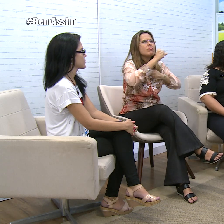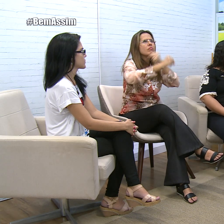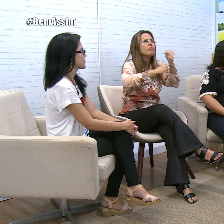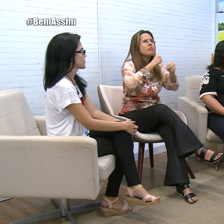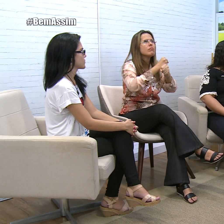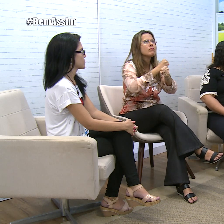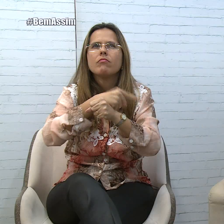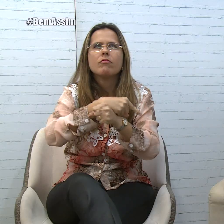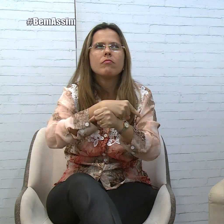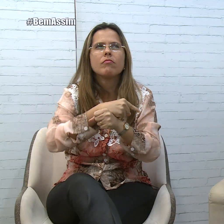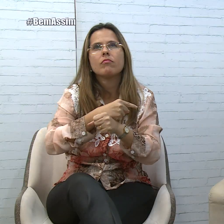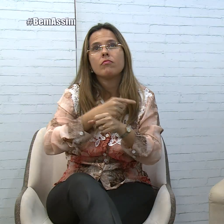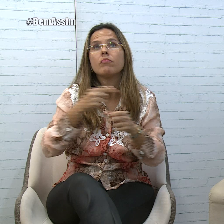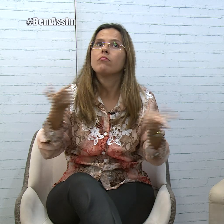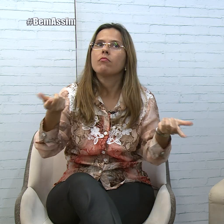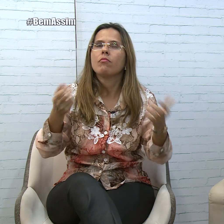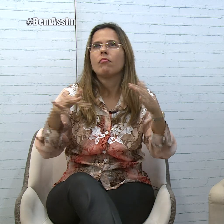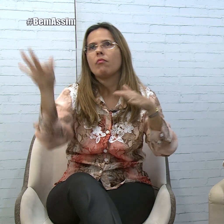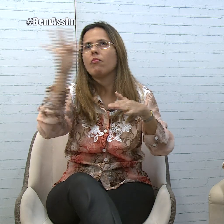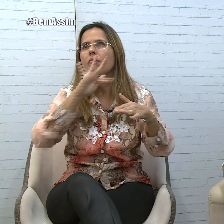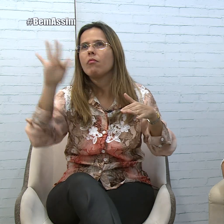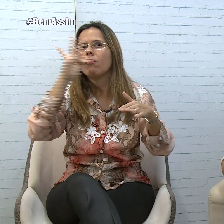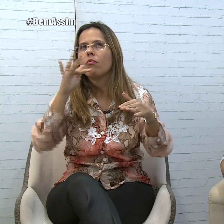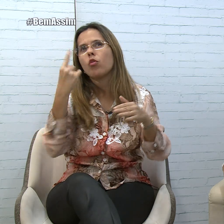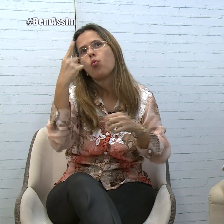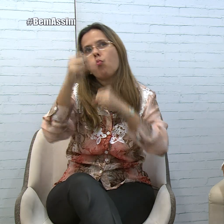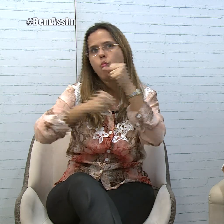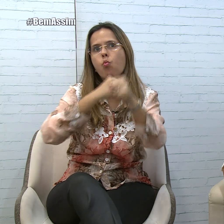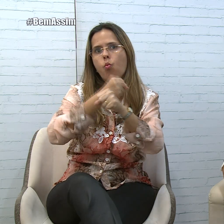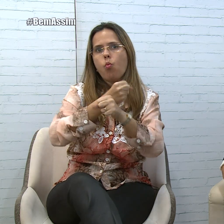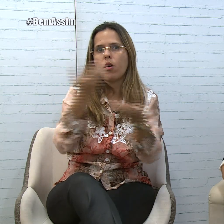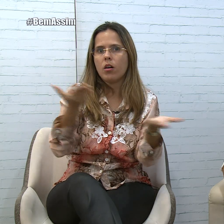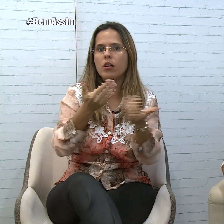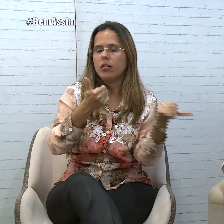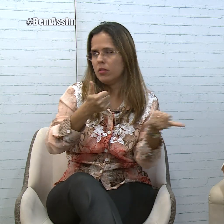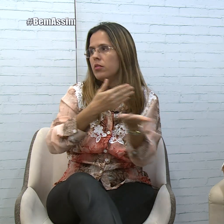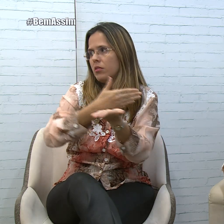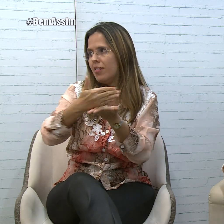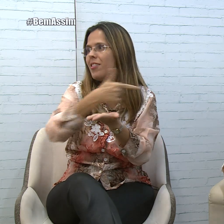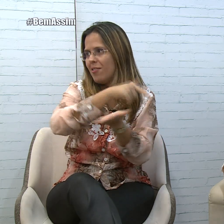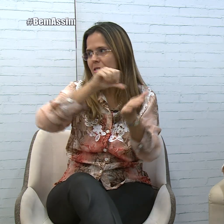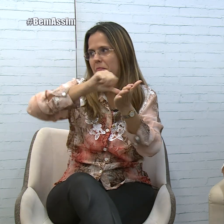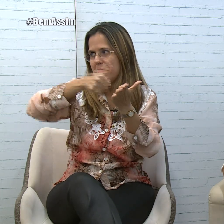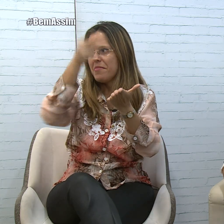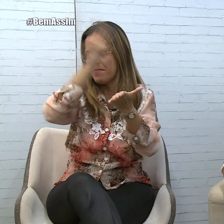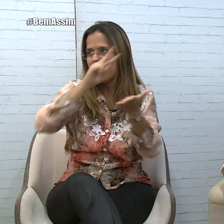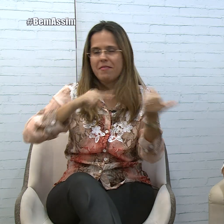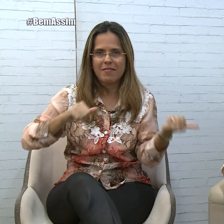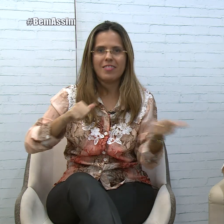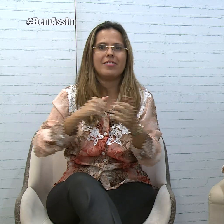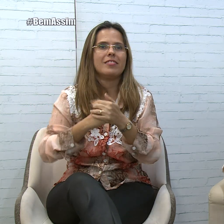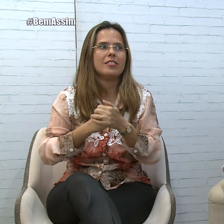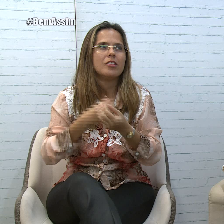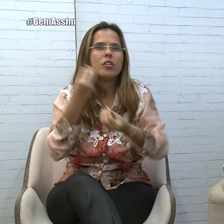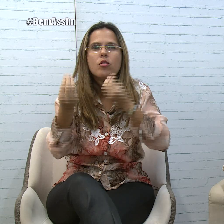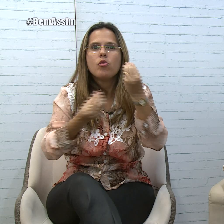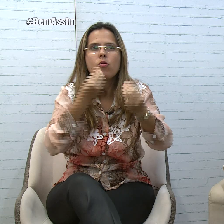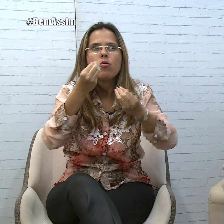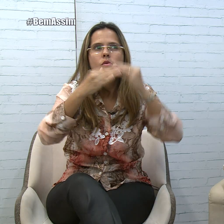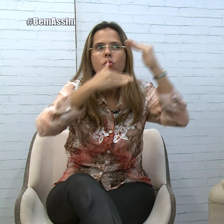temos... Na instituição eu já tenho mais de um ano, mas esse semestre eu estou agora como professora. Já está agora como professora dela, Como é que é o desempenho dela na sala de aula?